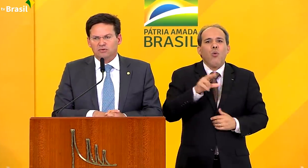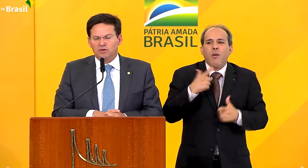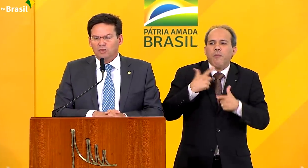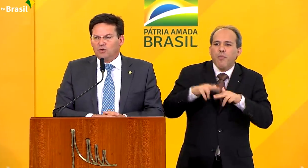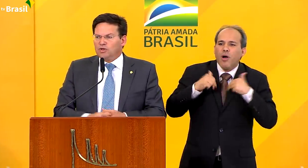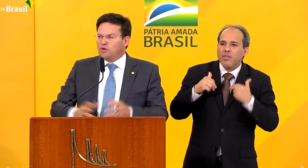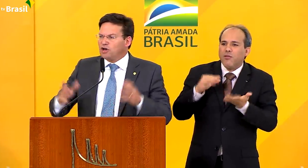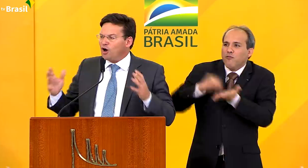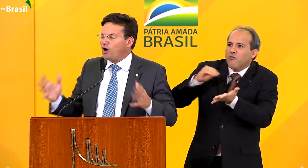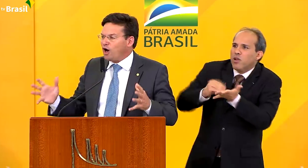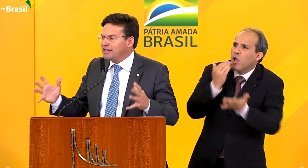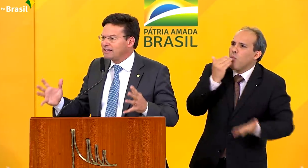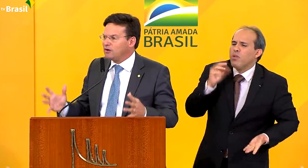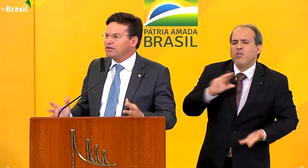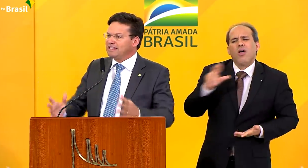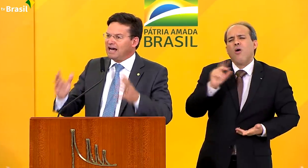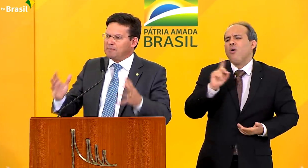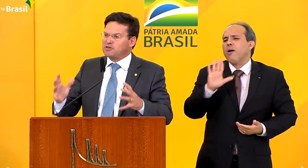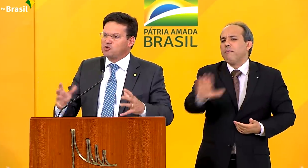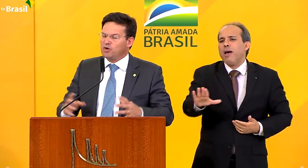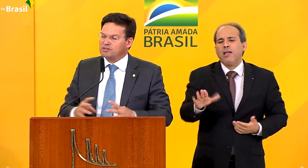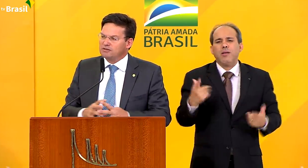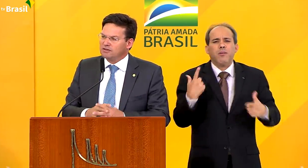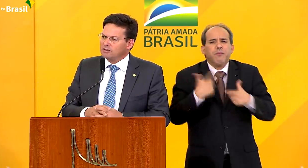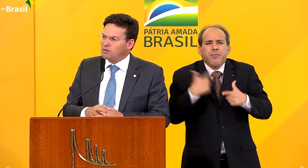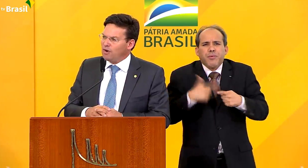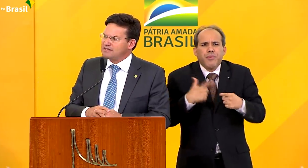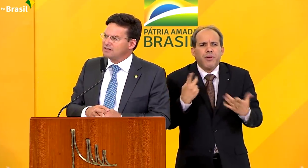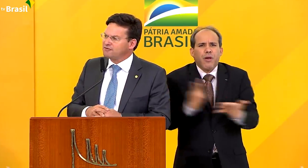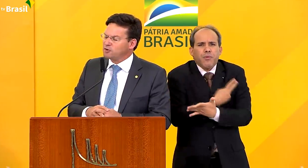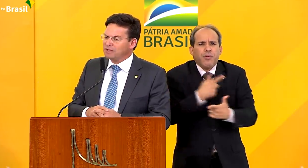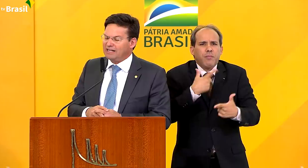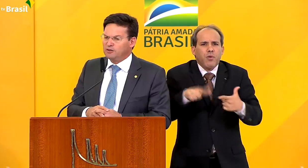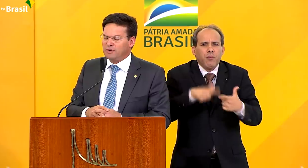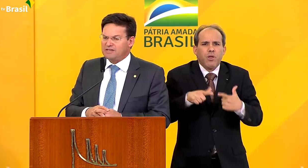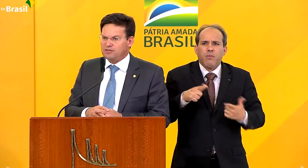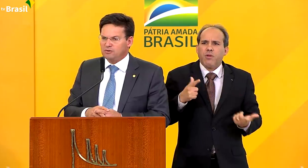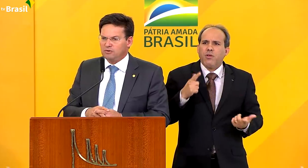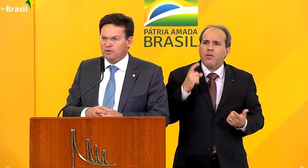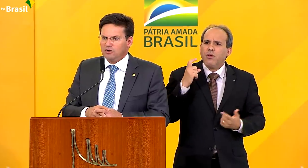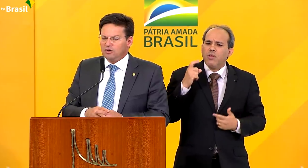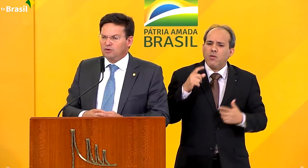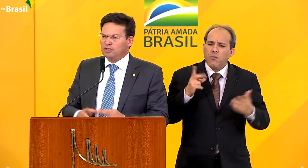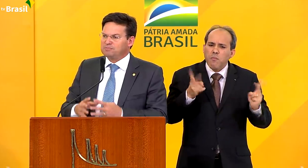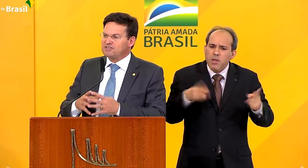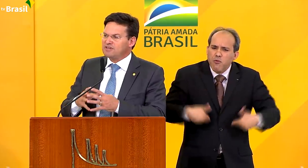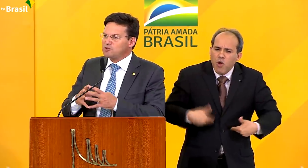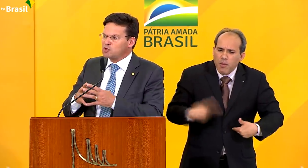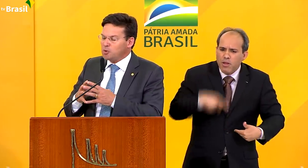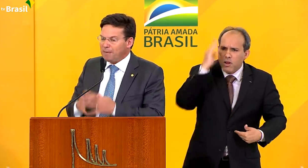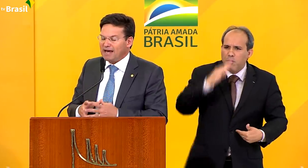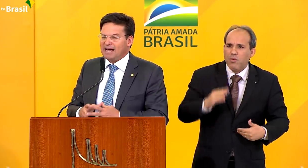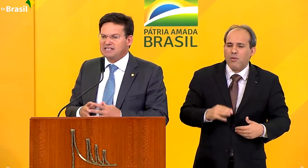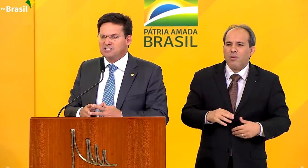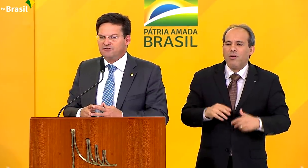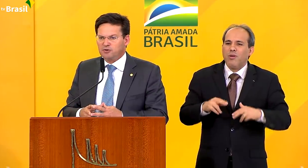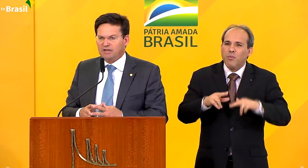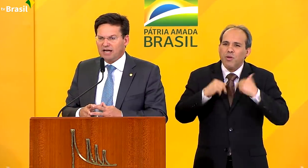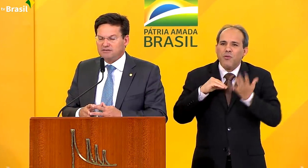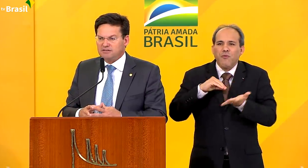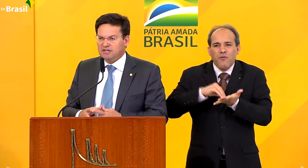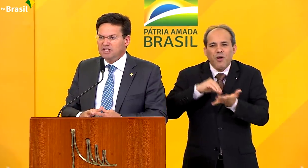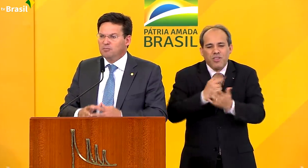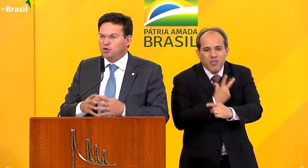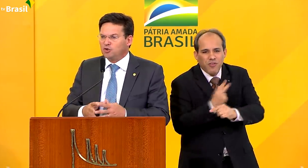alimento. E o que ocorre, então, que ainda há pessoas com essa dificuldade no Brasil? Nós precisamos superar essas